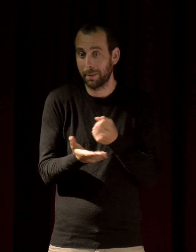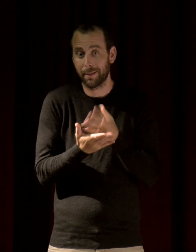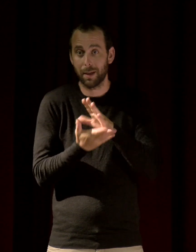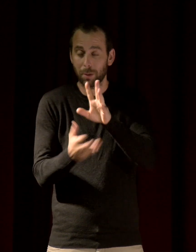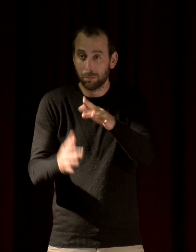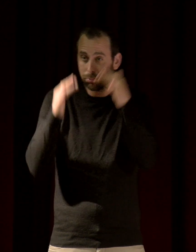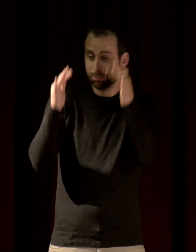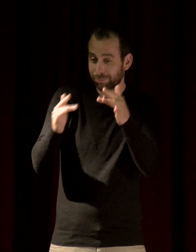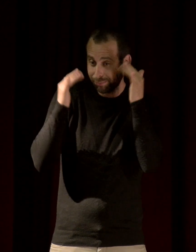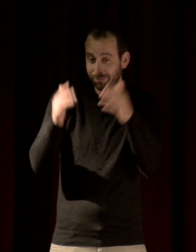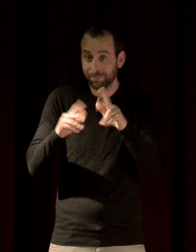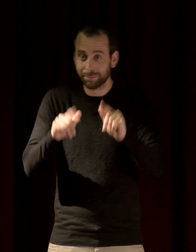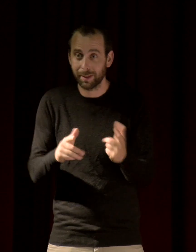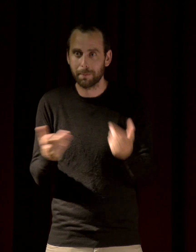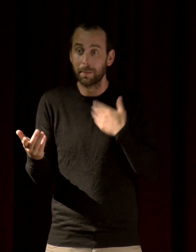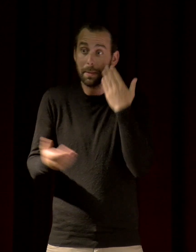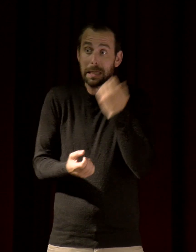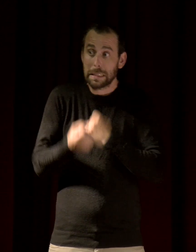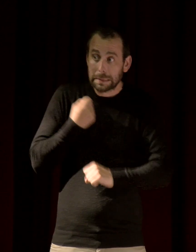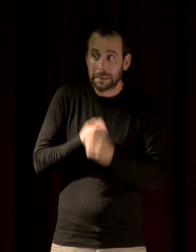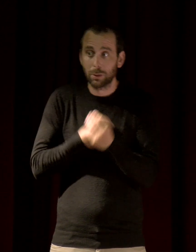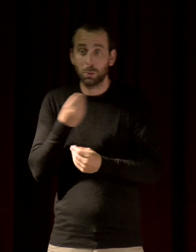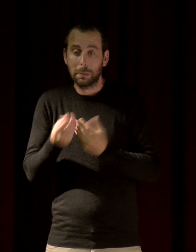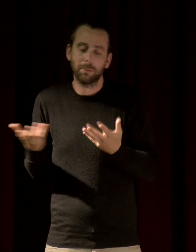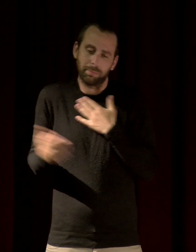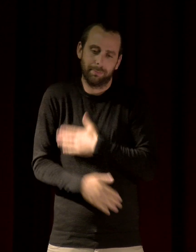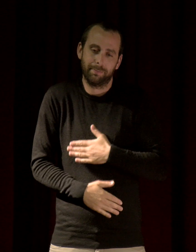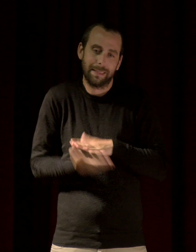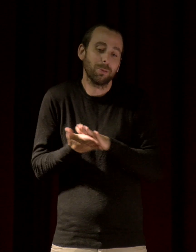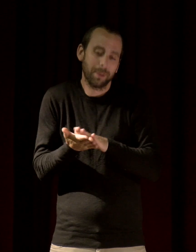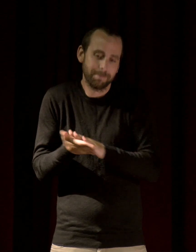je dérange finalement en parlant que son.